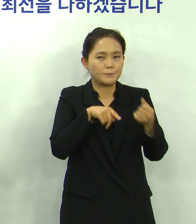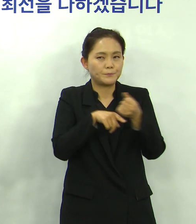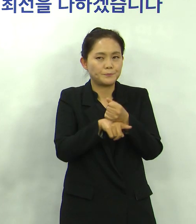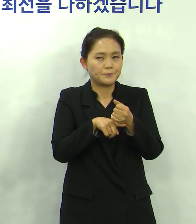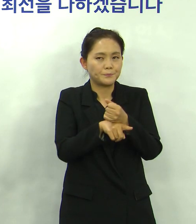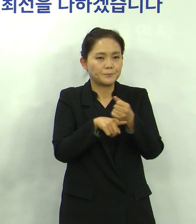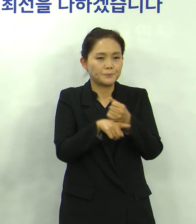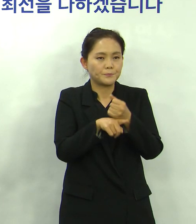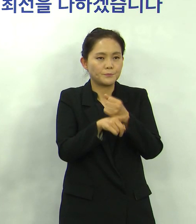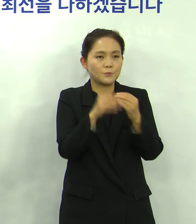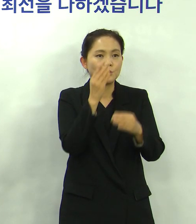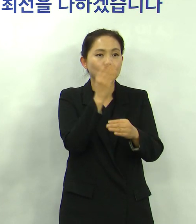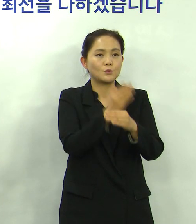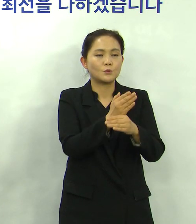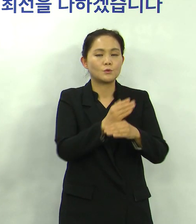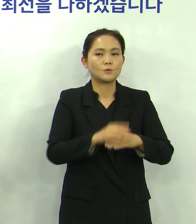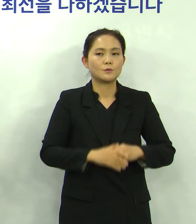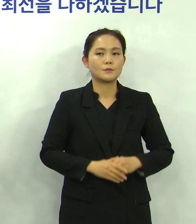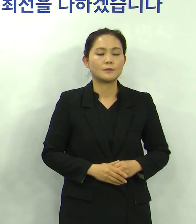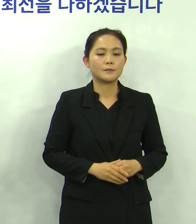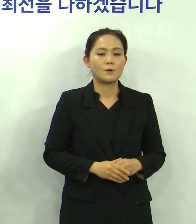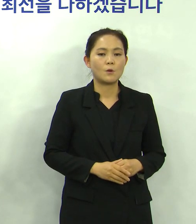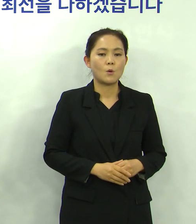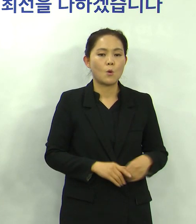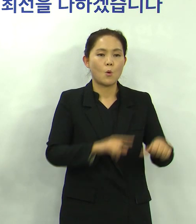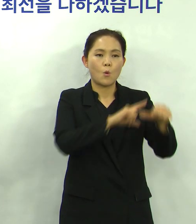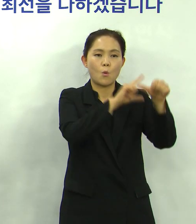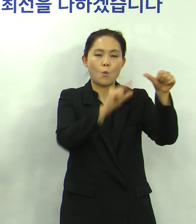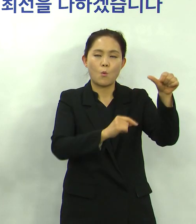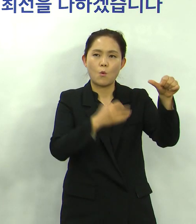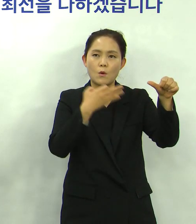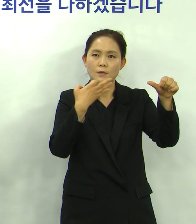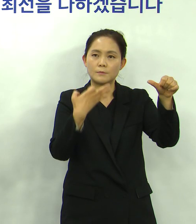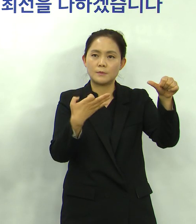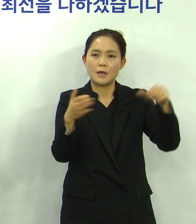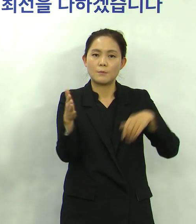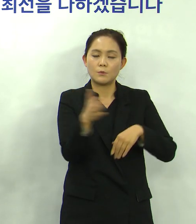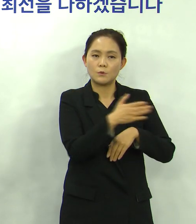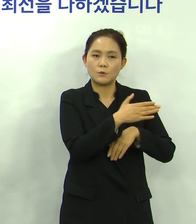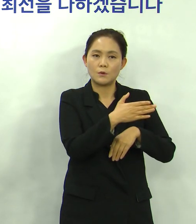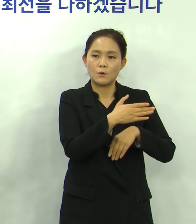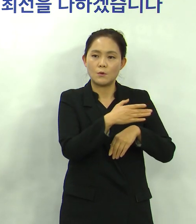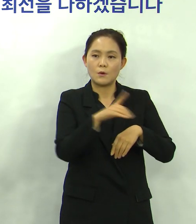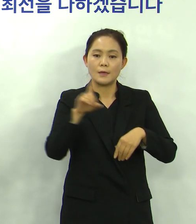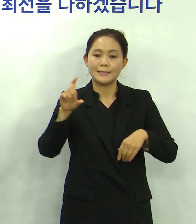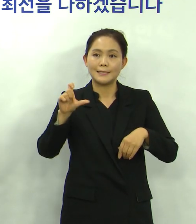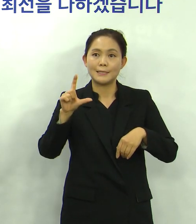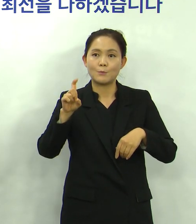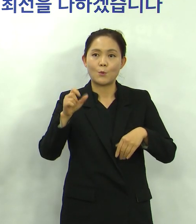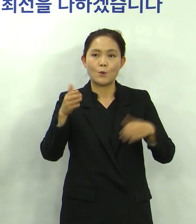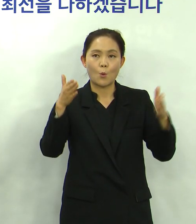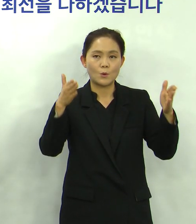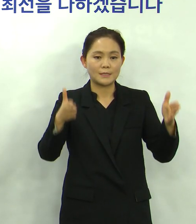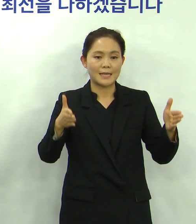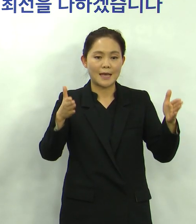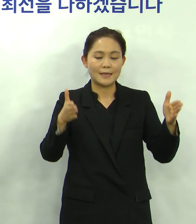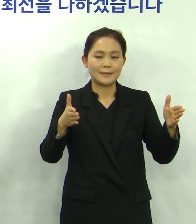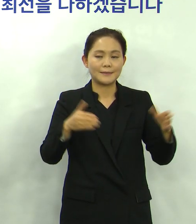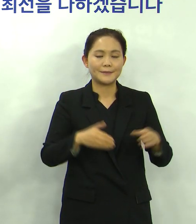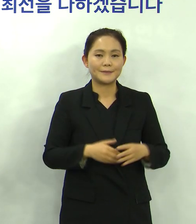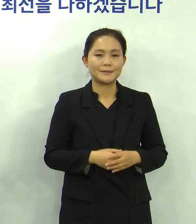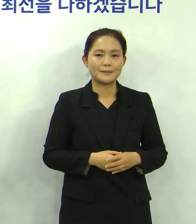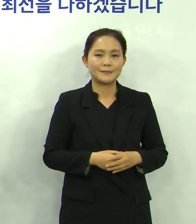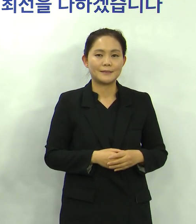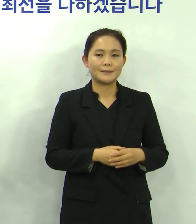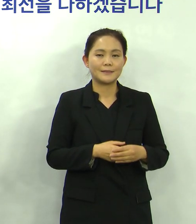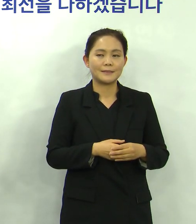있는데요 현재 5월 14일부터 15일 사이에 이분이